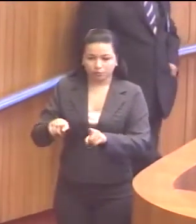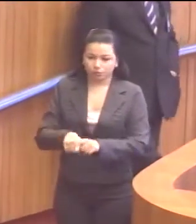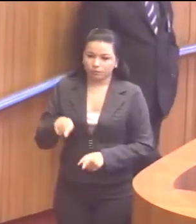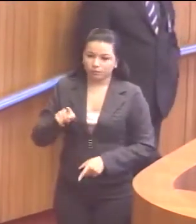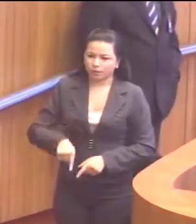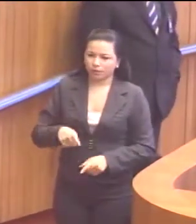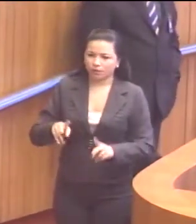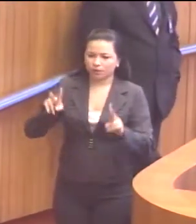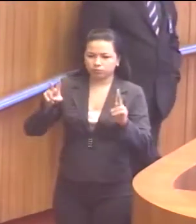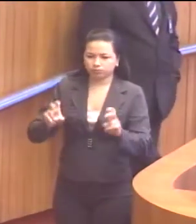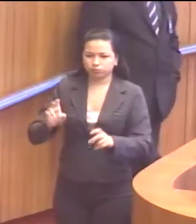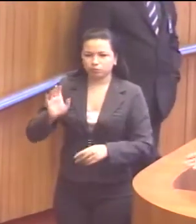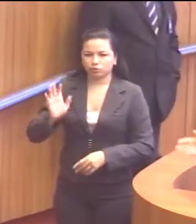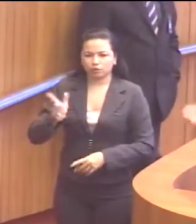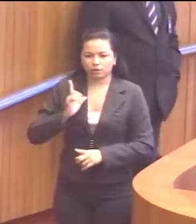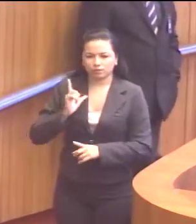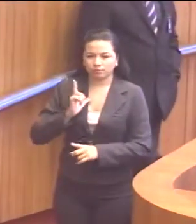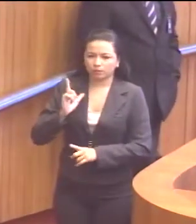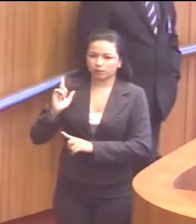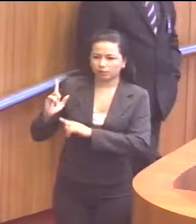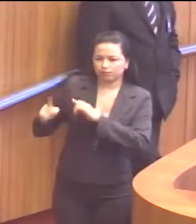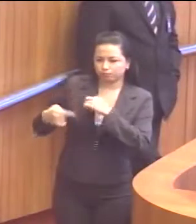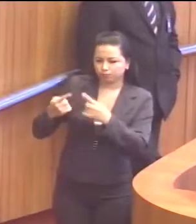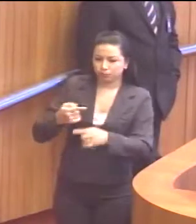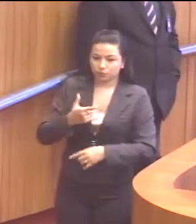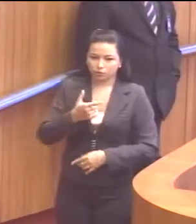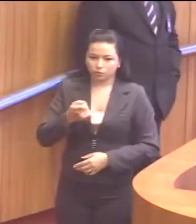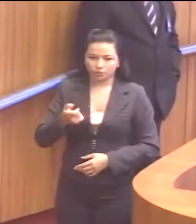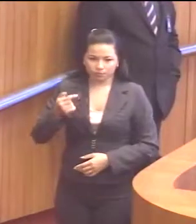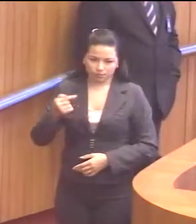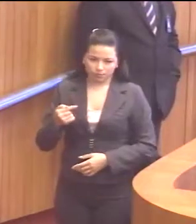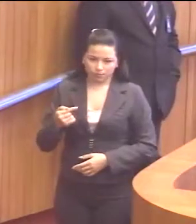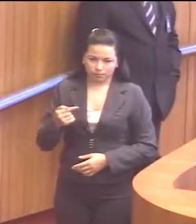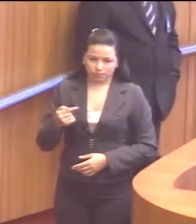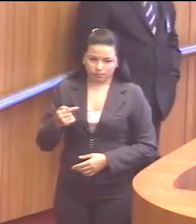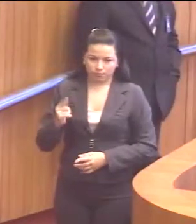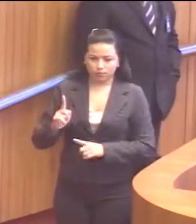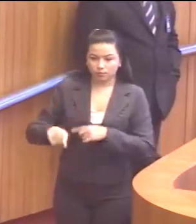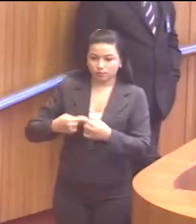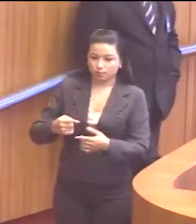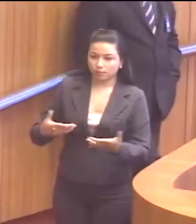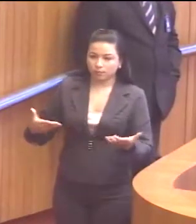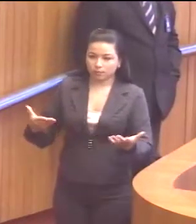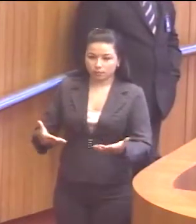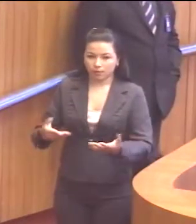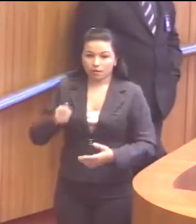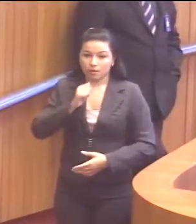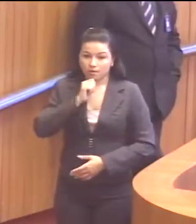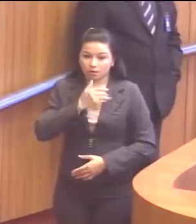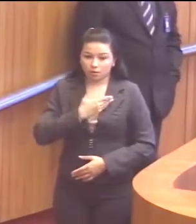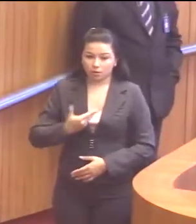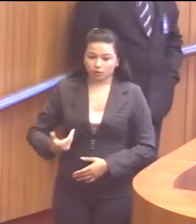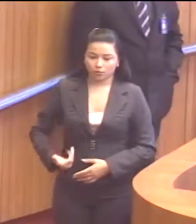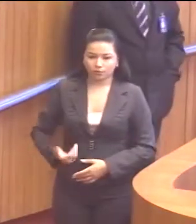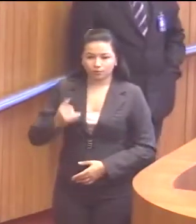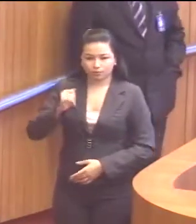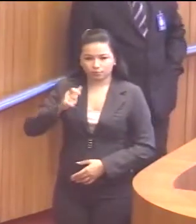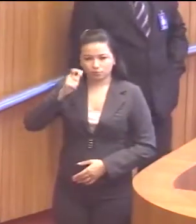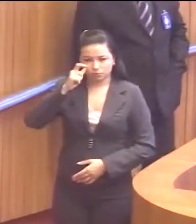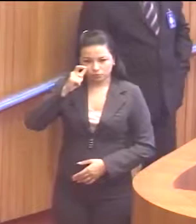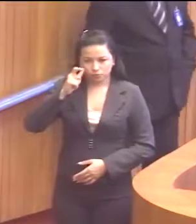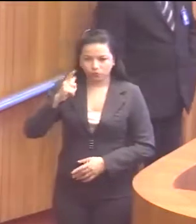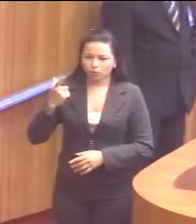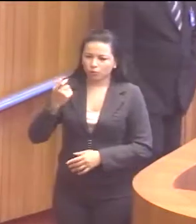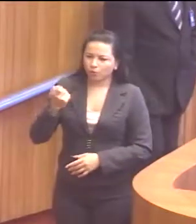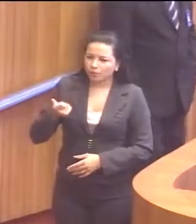é um assunto que já rola desde 2007, ainda no governo do Jackson,